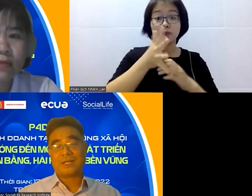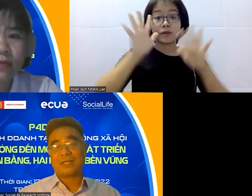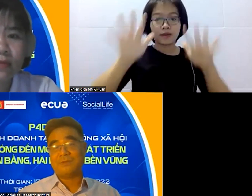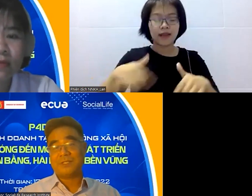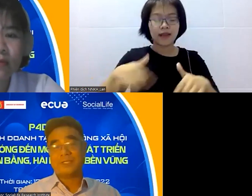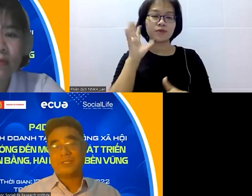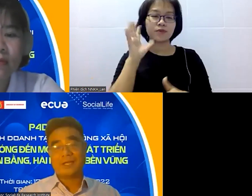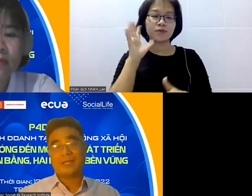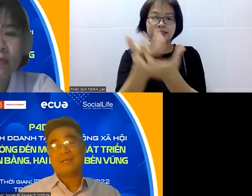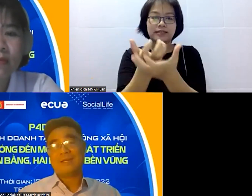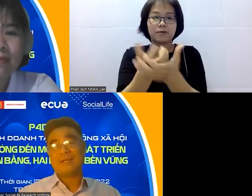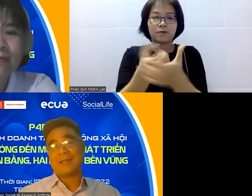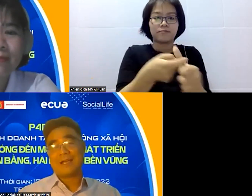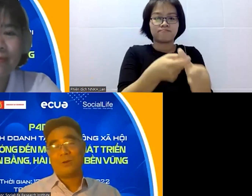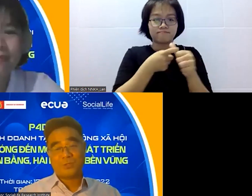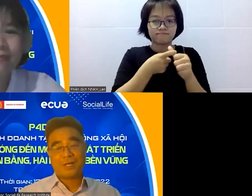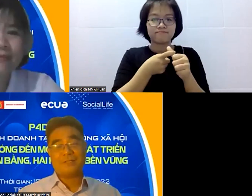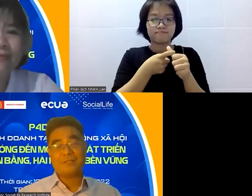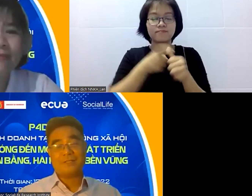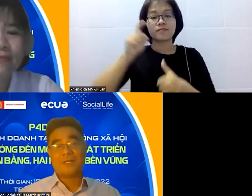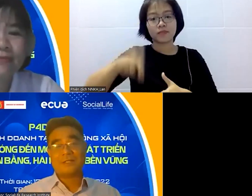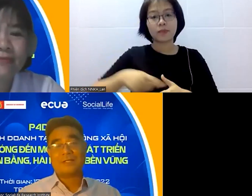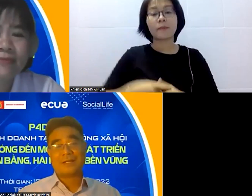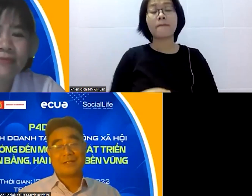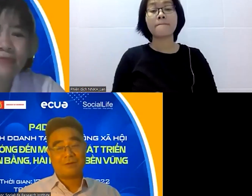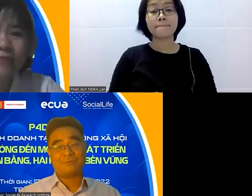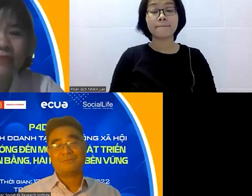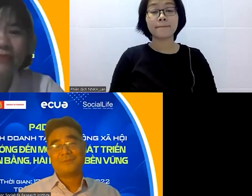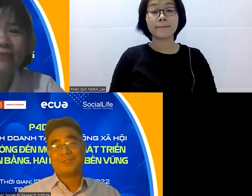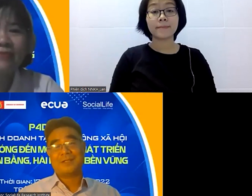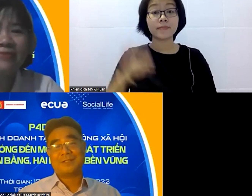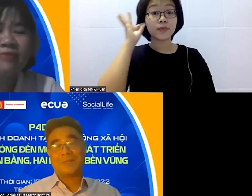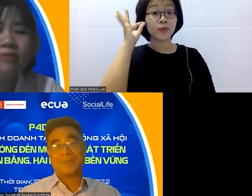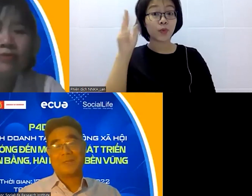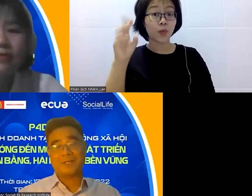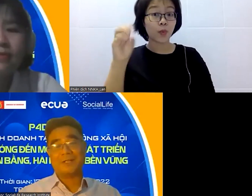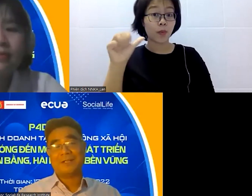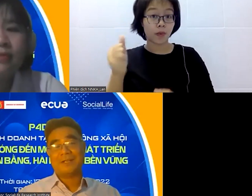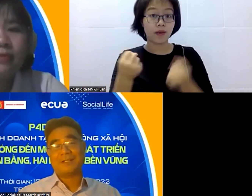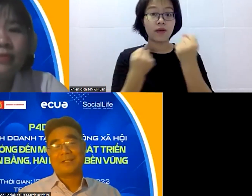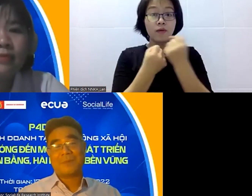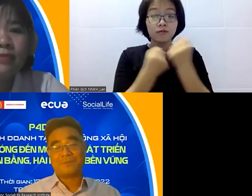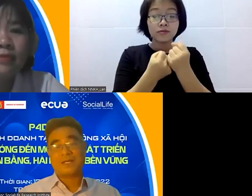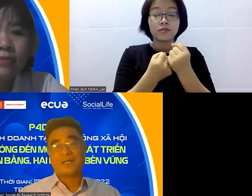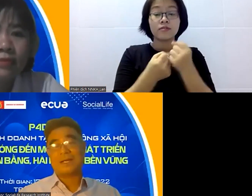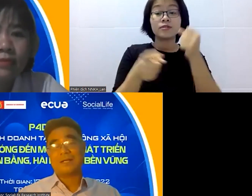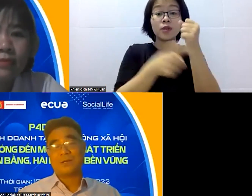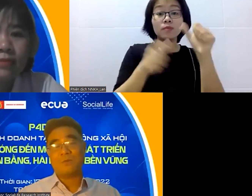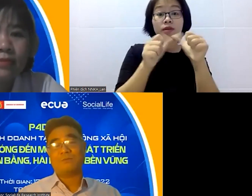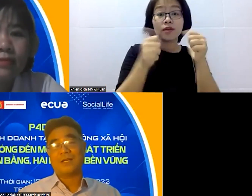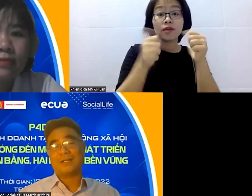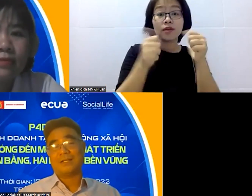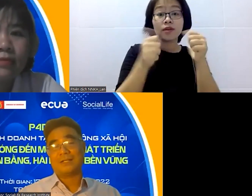tôi thấy rằng là nếu như chị Thoa đã hỗ trợ những người đông dân trên cánh đồng trên mặt vườn tập hợp nhau